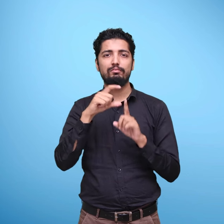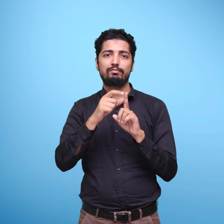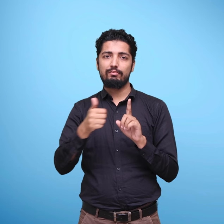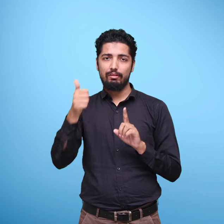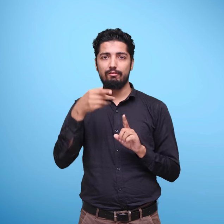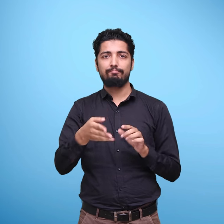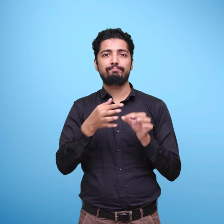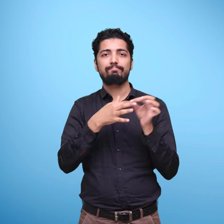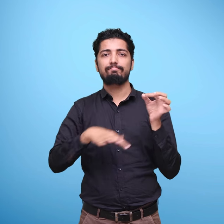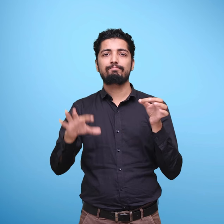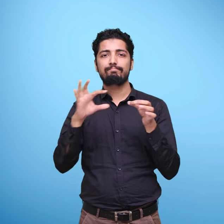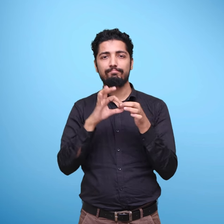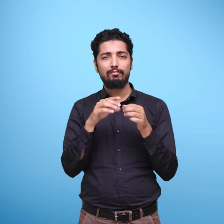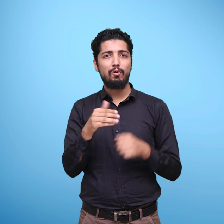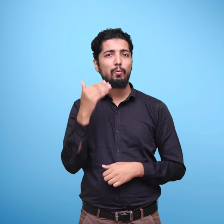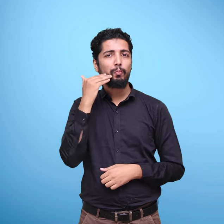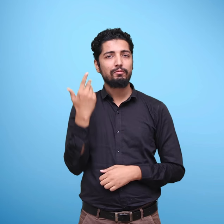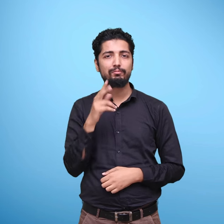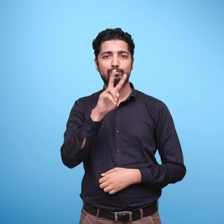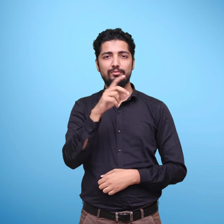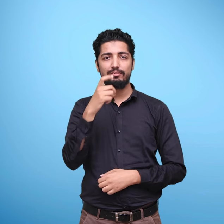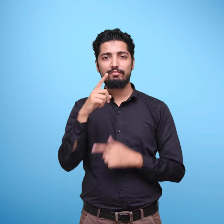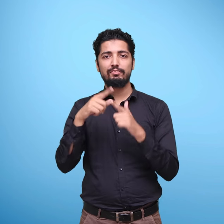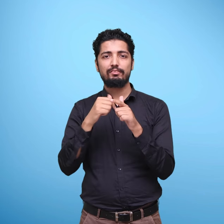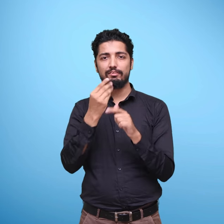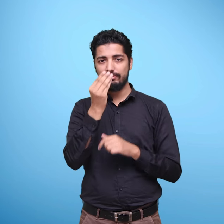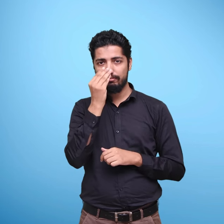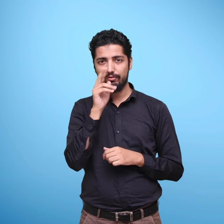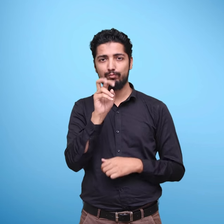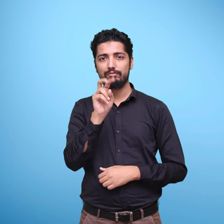27 जन्वरी 2023 नई दिल्ली